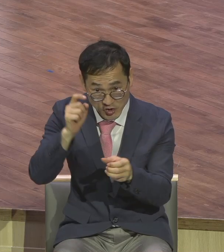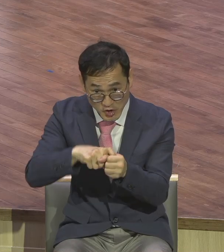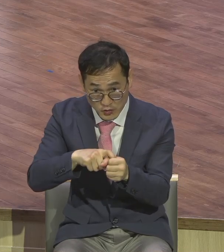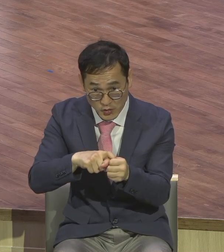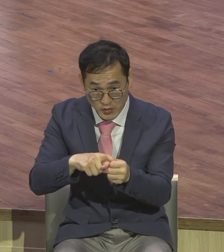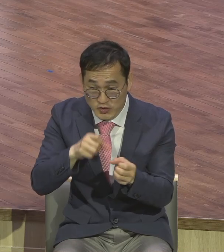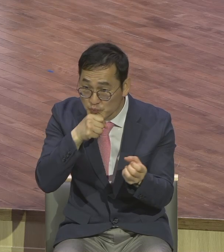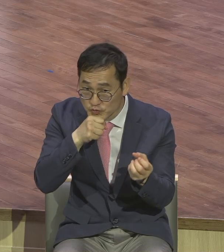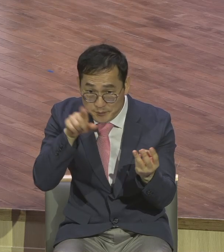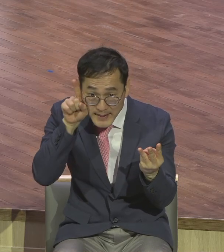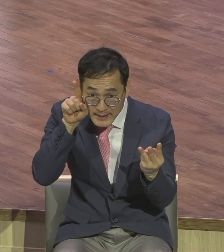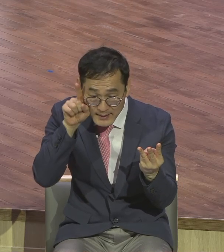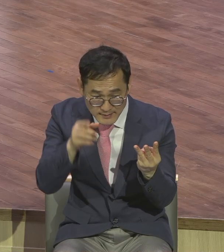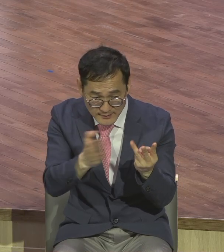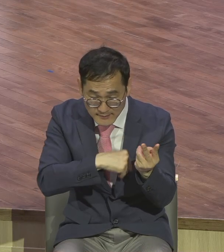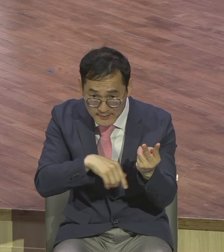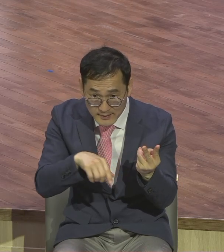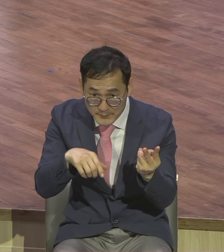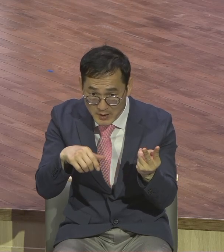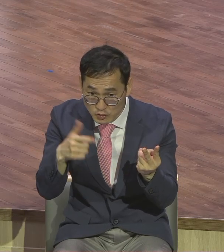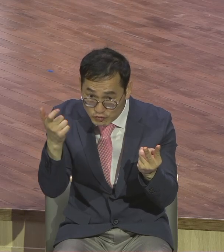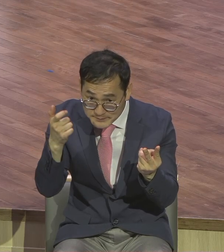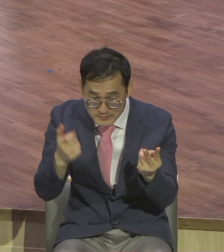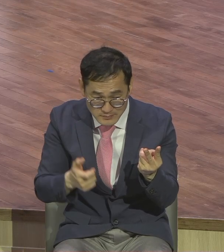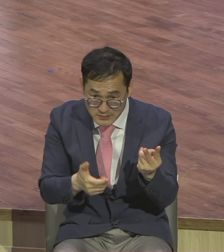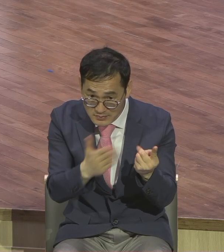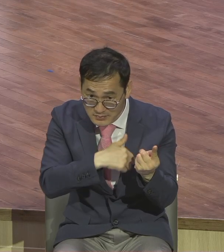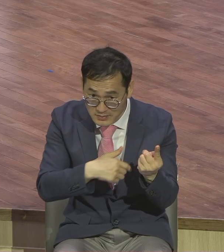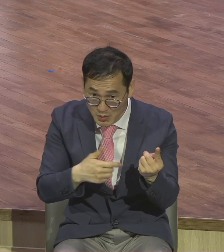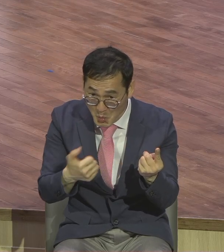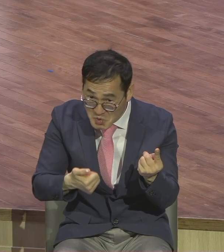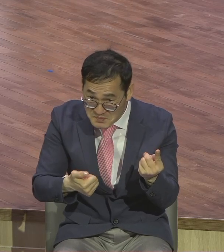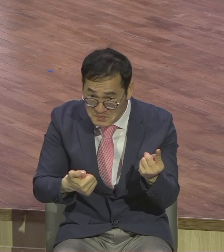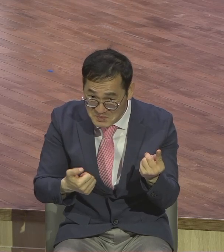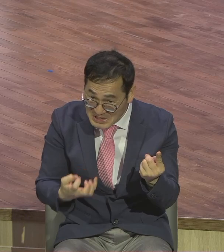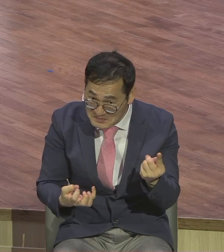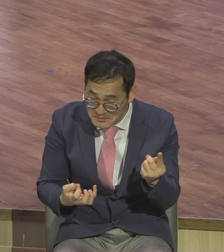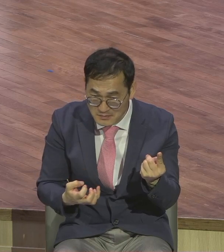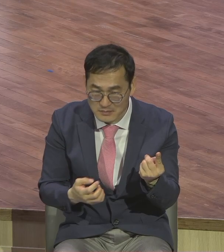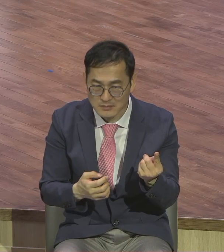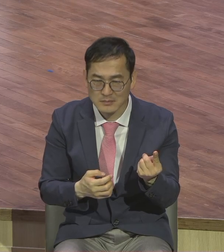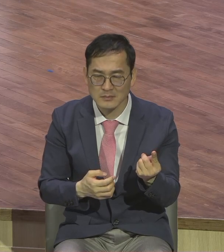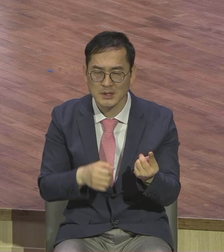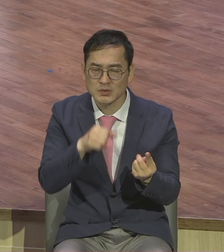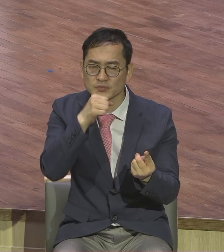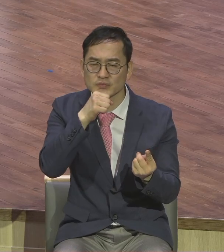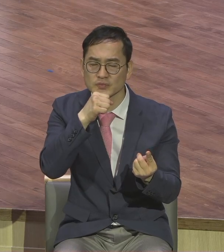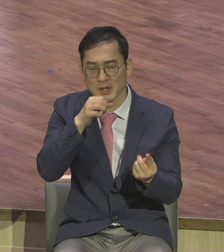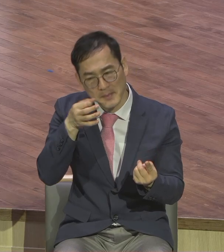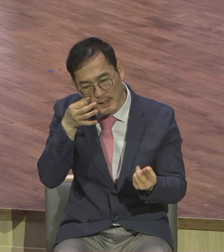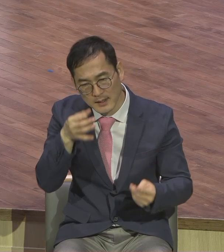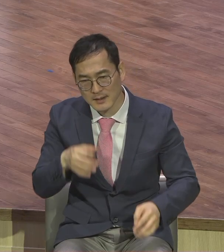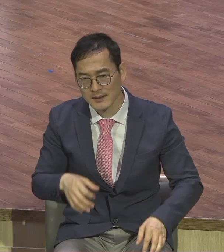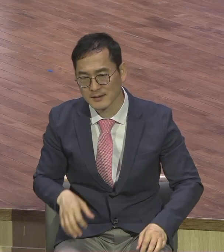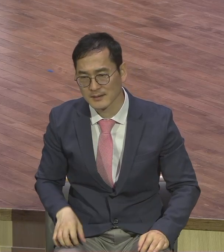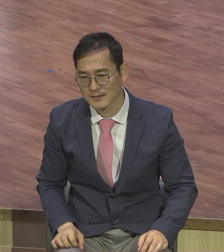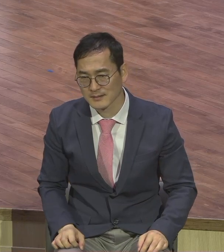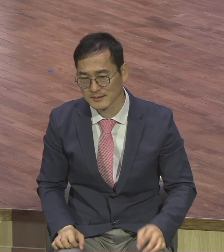이 상태를 다 봅니다. 입만 무수한 게 아니라 이 사람은 예배 회복하고 정말 생명 살리는데 최선을